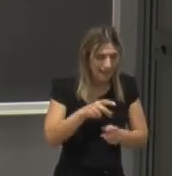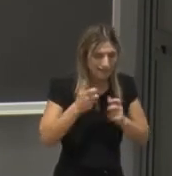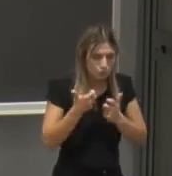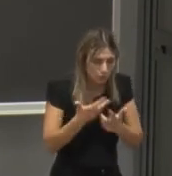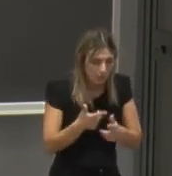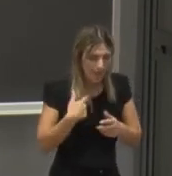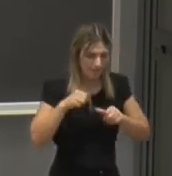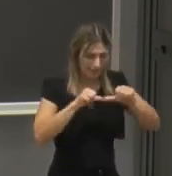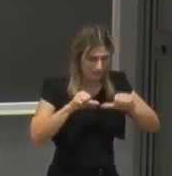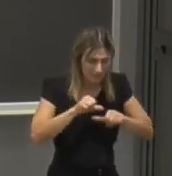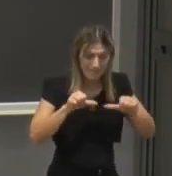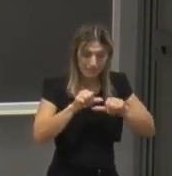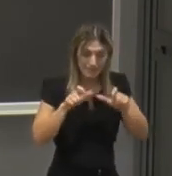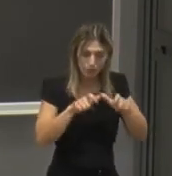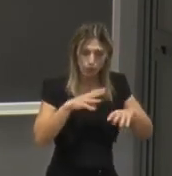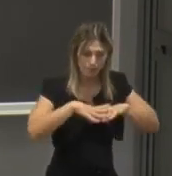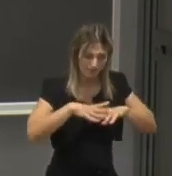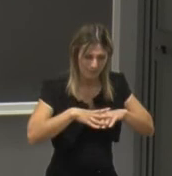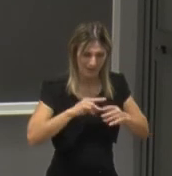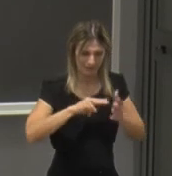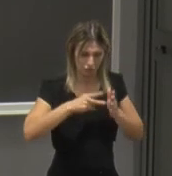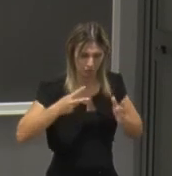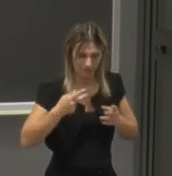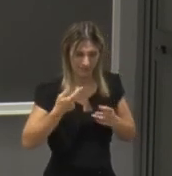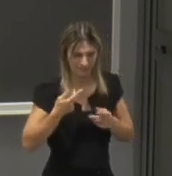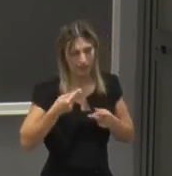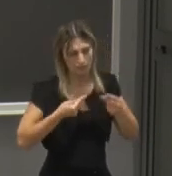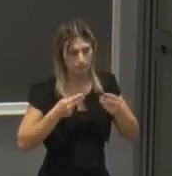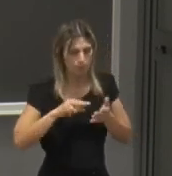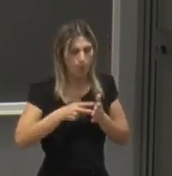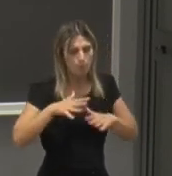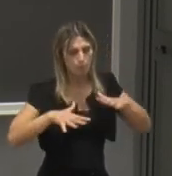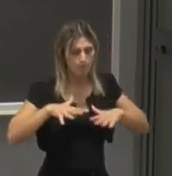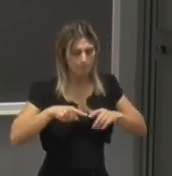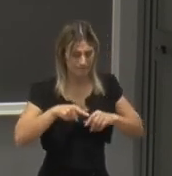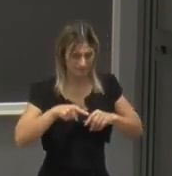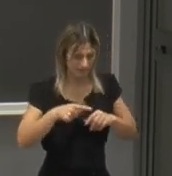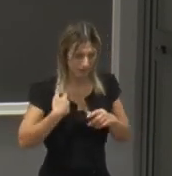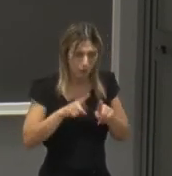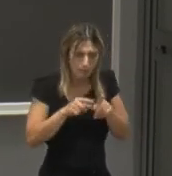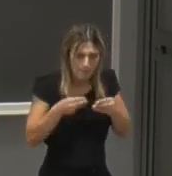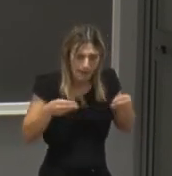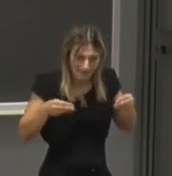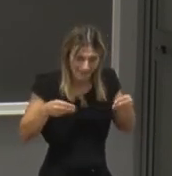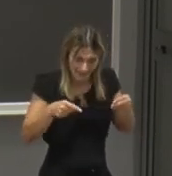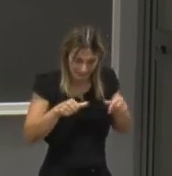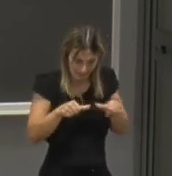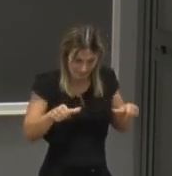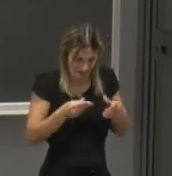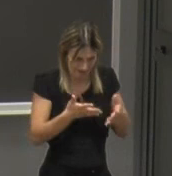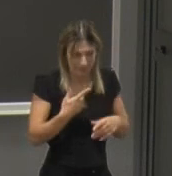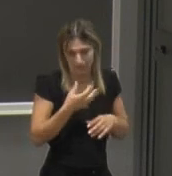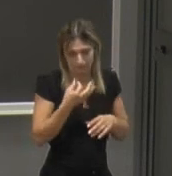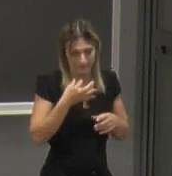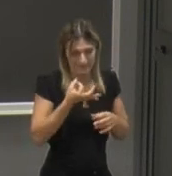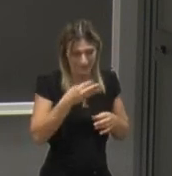la fisica la fisica matematica la geometria la probabilità quindi come dire le materie di base della matematica poi